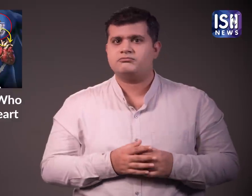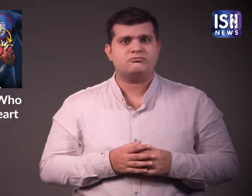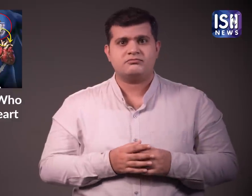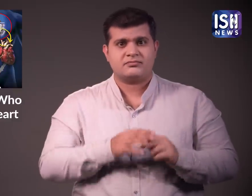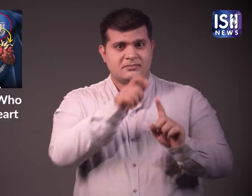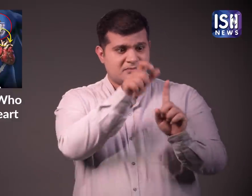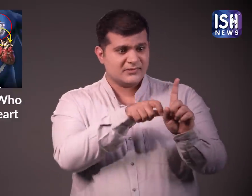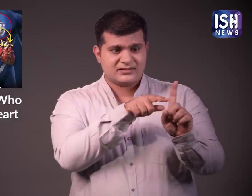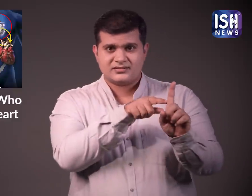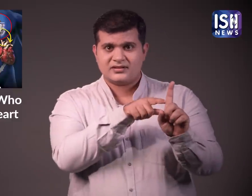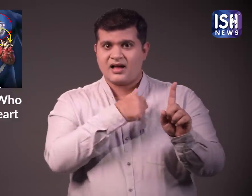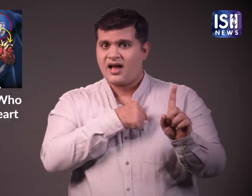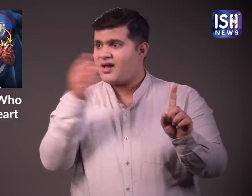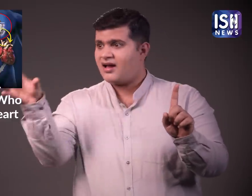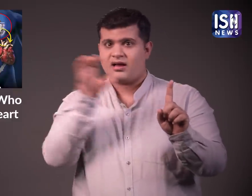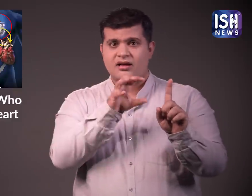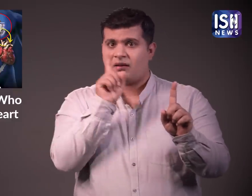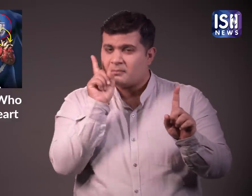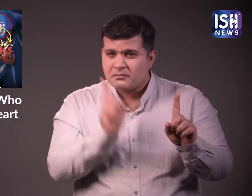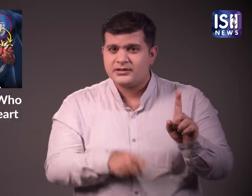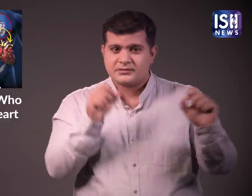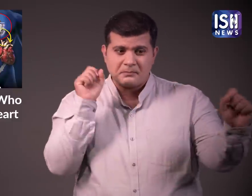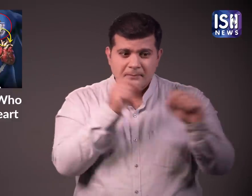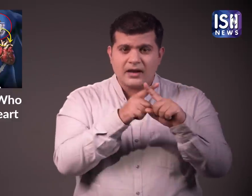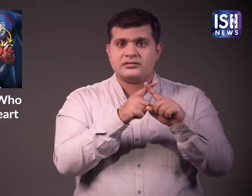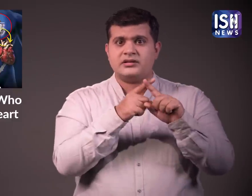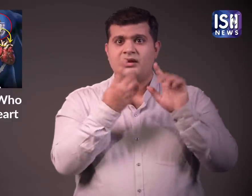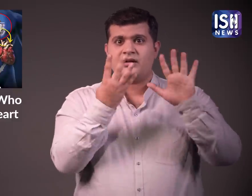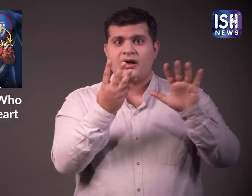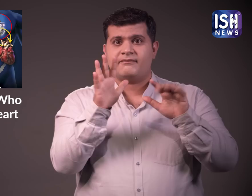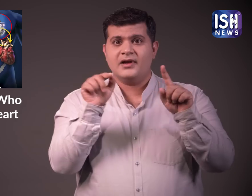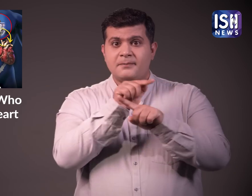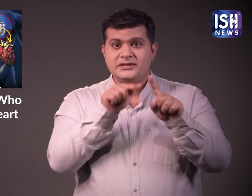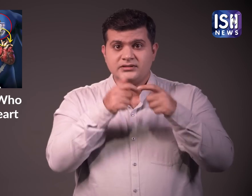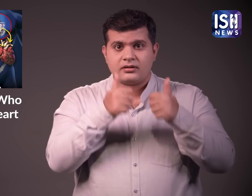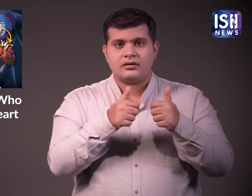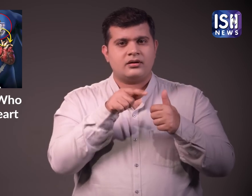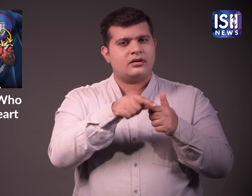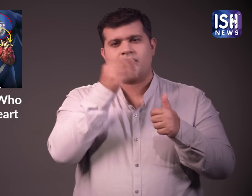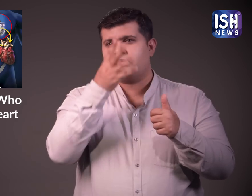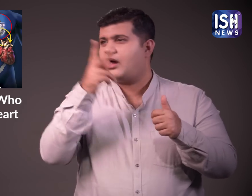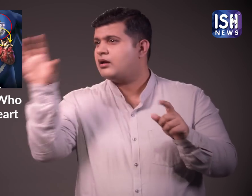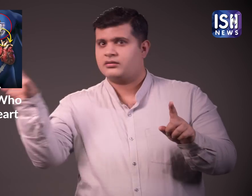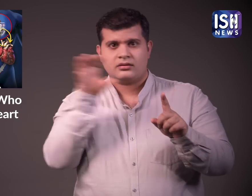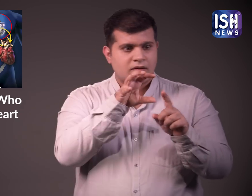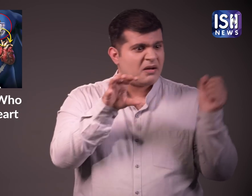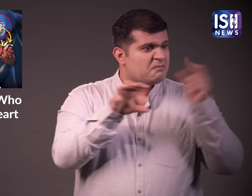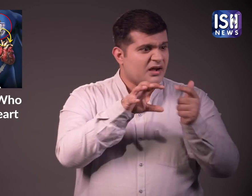हार्ट ट्रांस्प्लान के लिए रुदय को कम से कम 95 प्रतिशत मिलन होना